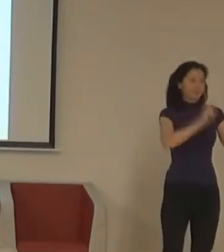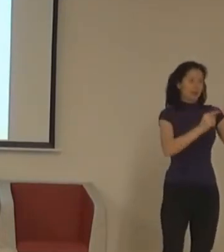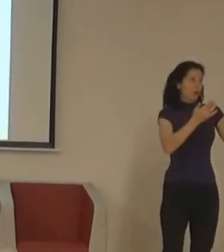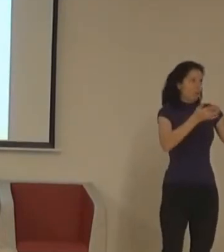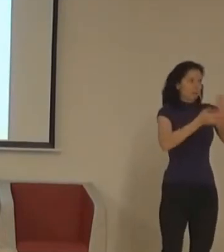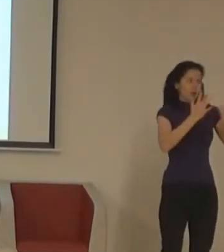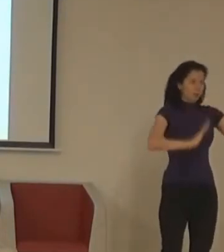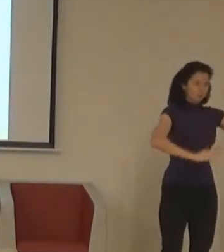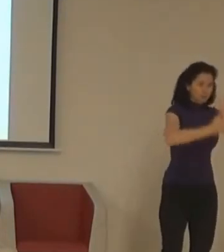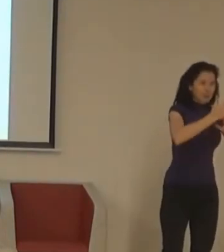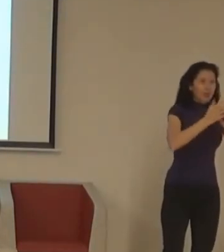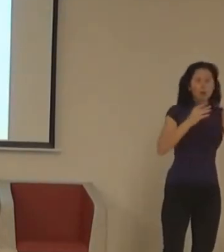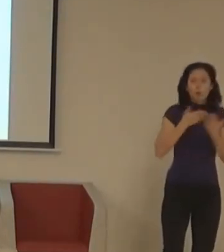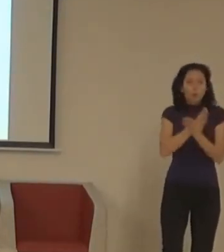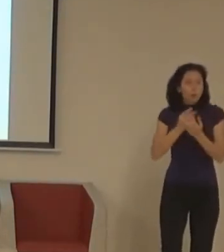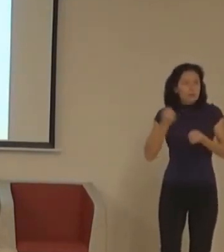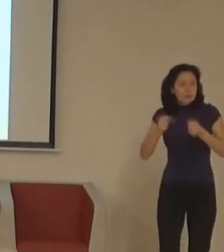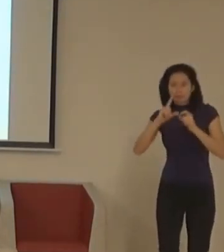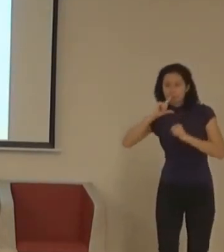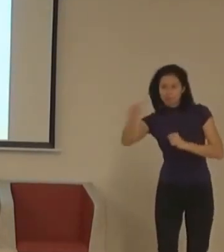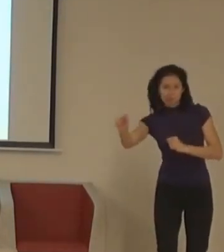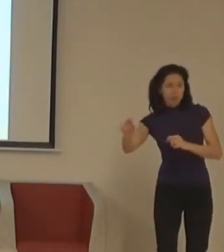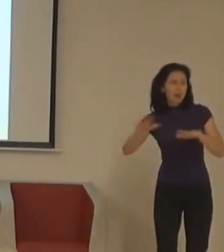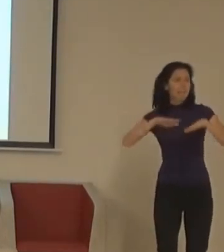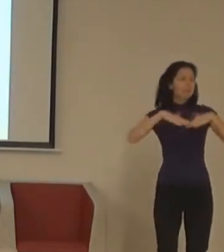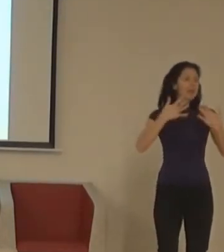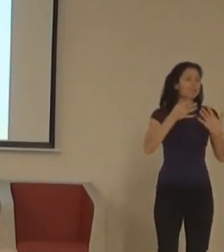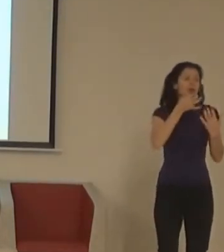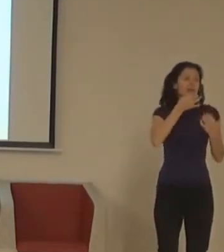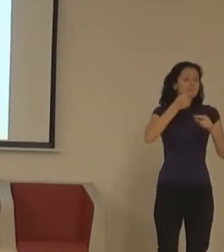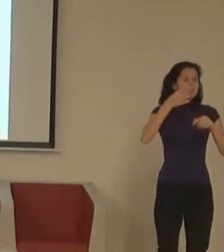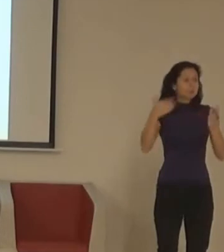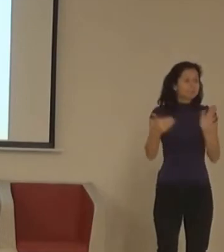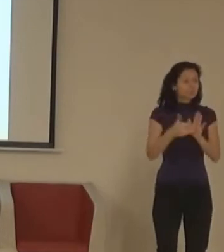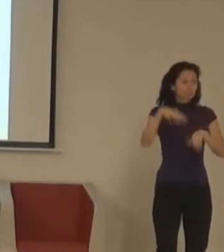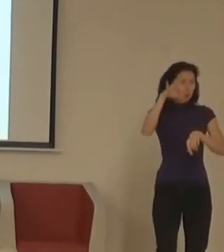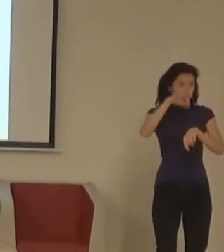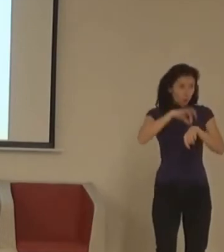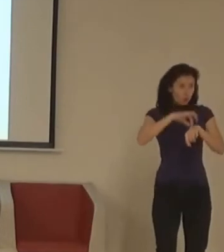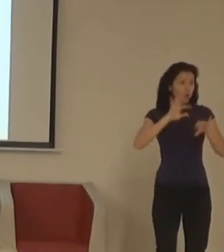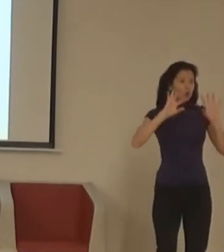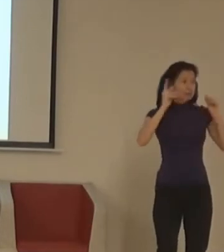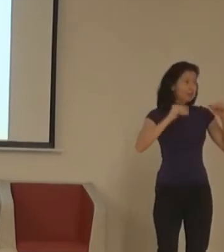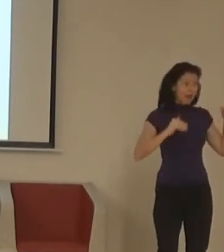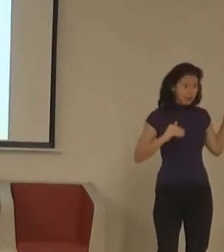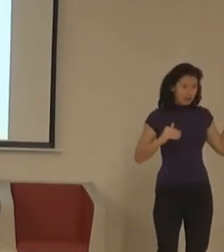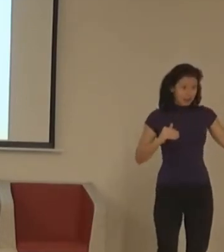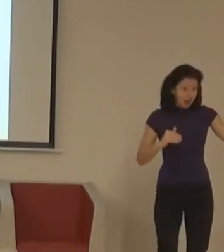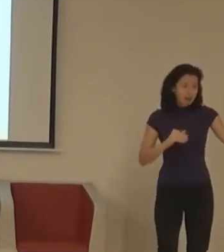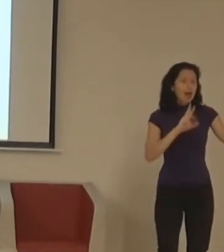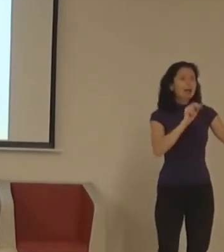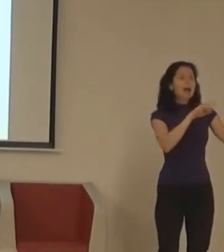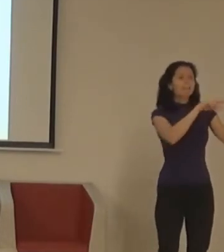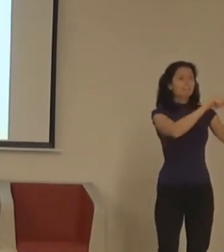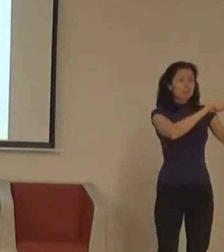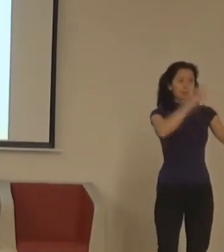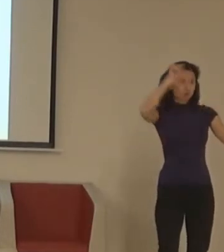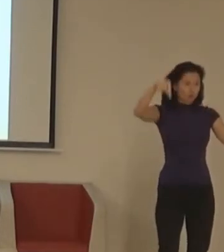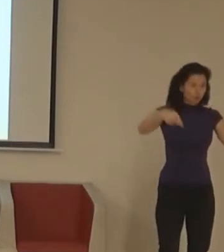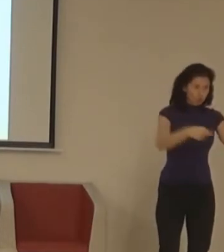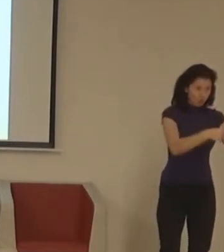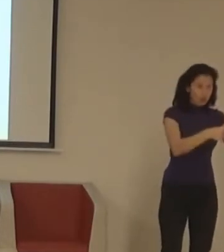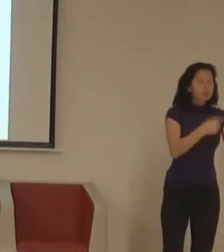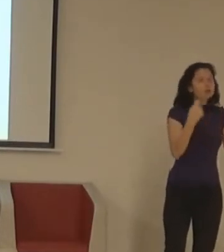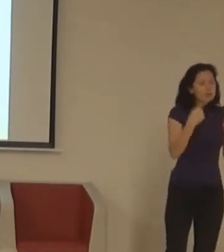člověka, který přijede v taxíku s vozejkem nebo ve vlastním autě. Je to ve stádu rozpracování, bude to ven v